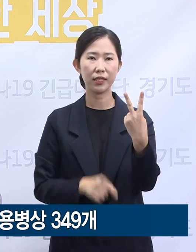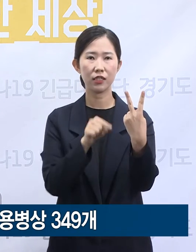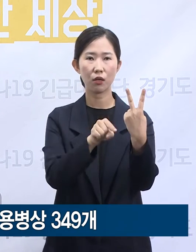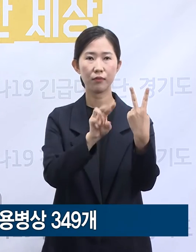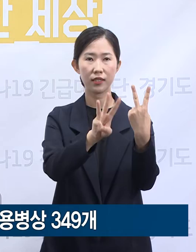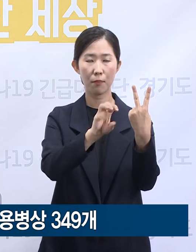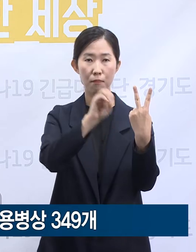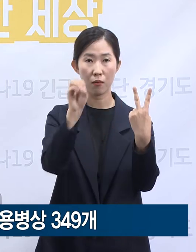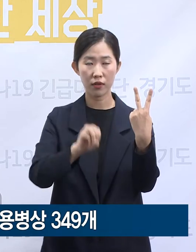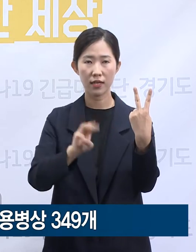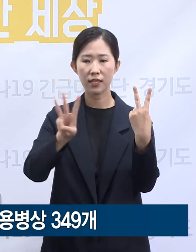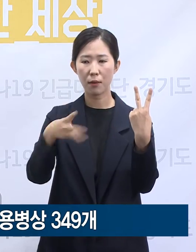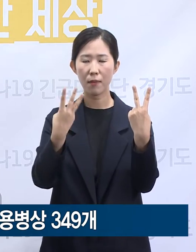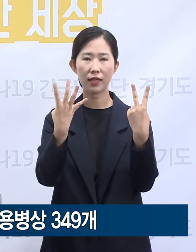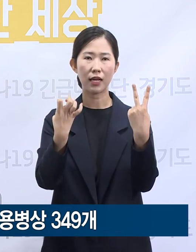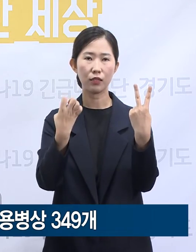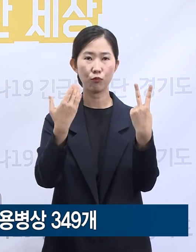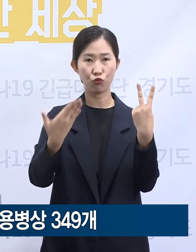349병상입니다.